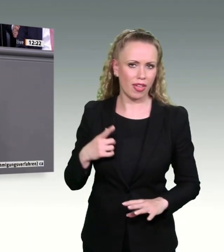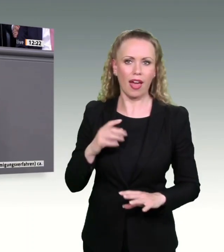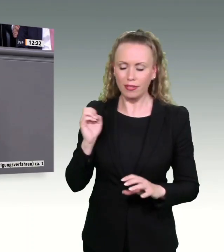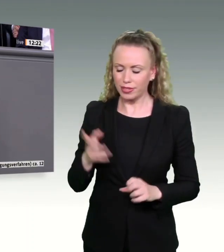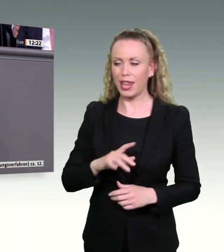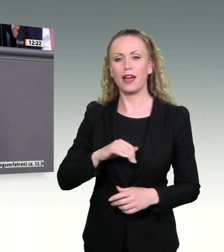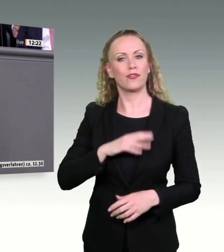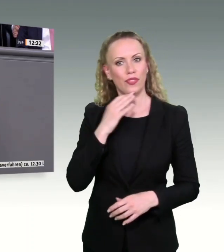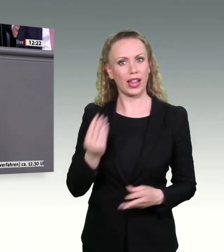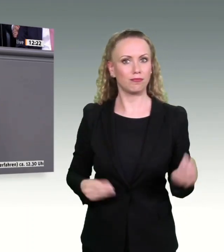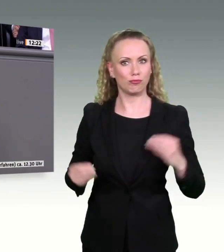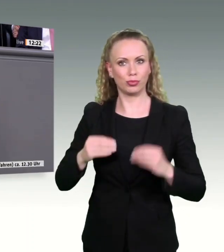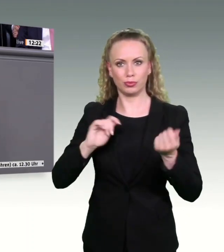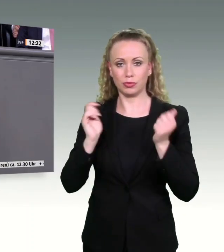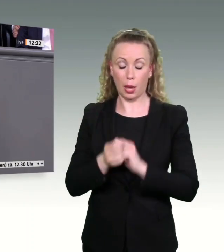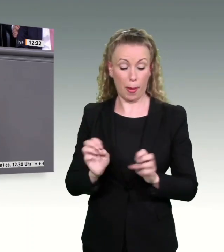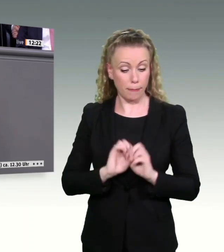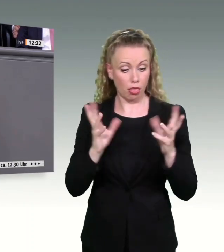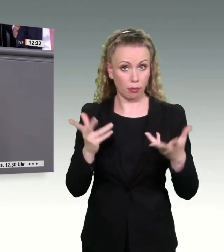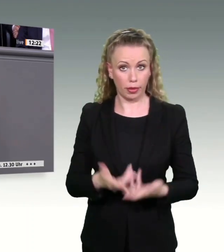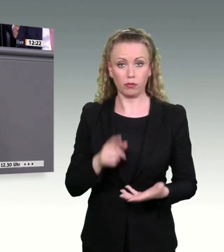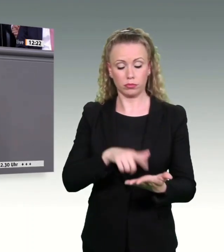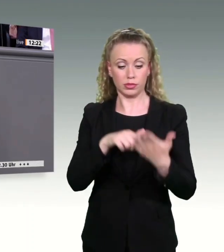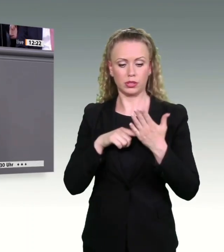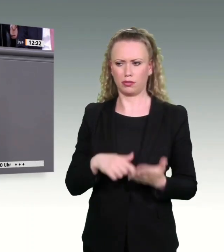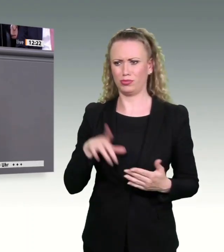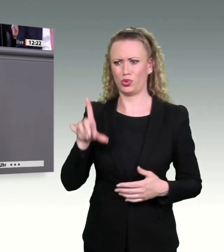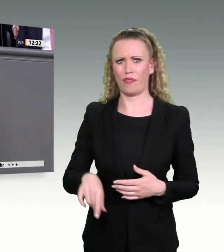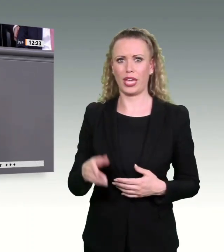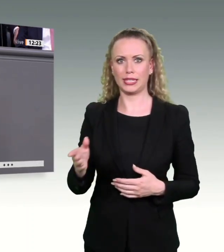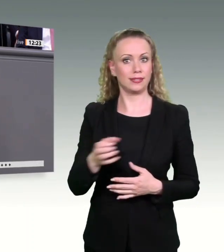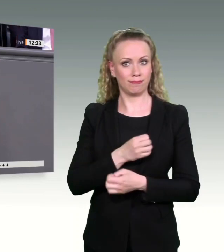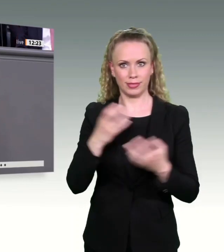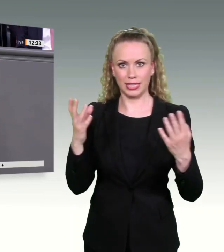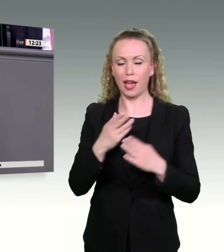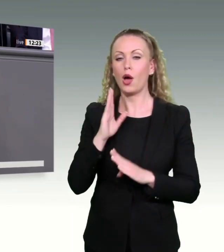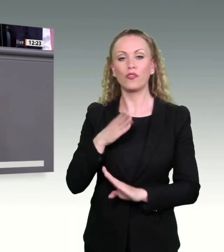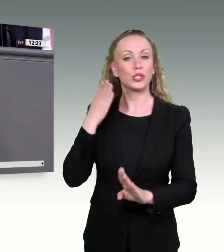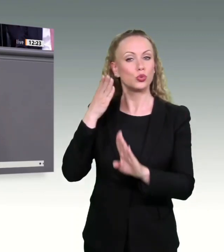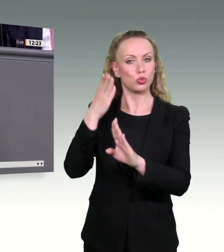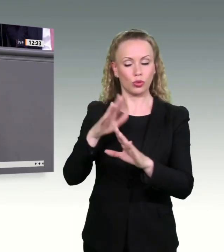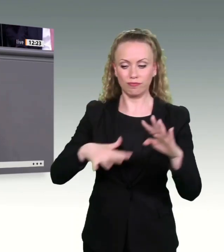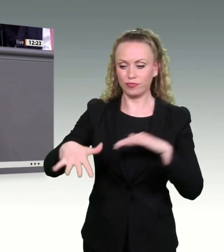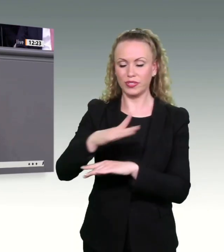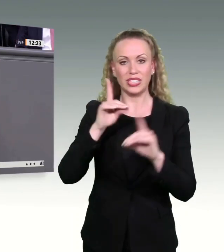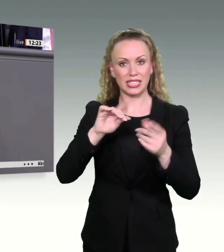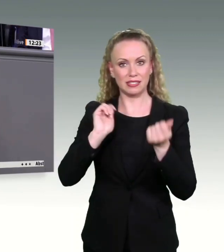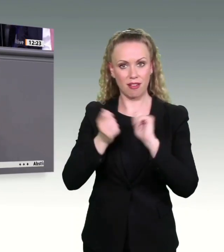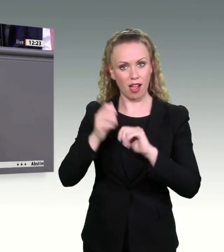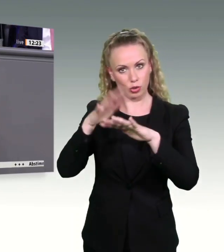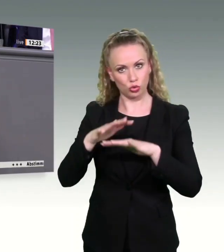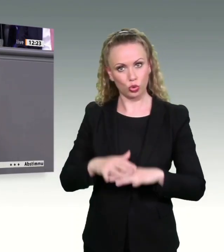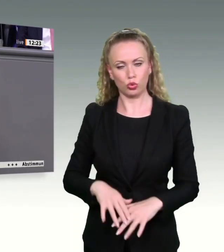hat doch gezeigt, dass das lange nicht genug ist. Die Zukunft von einer leistungsfähigen digitalen Infrastruktur, die ist kein Selbstzweck, sondern die ist